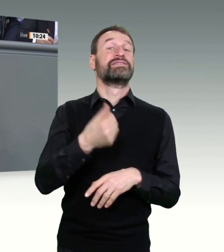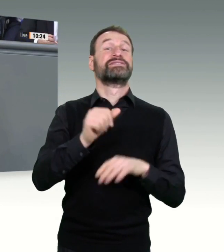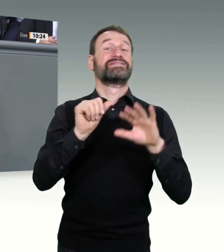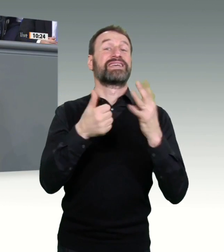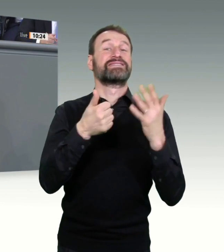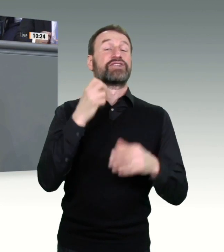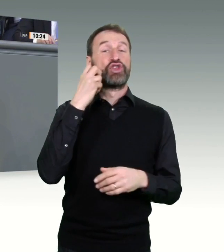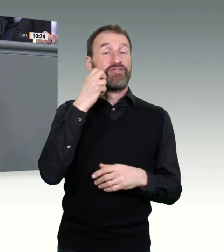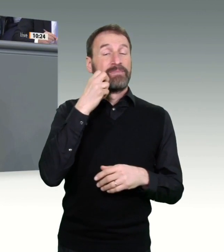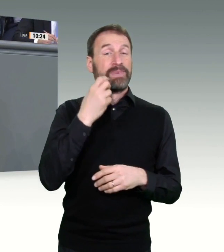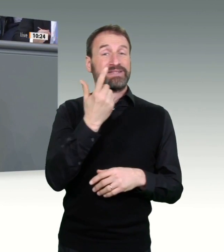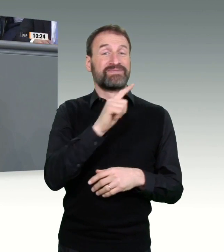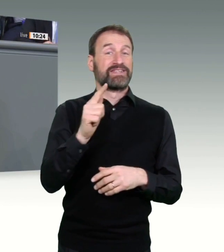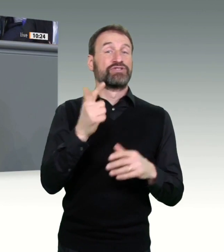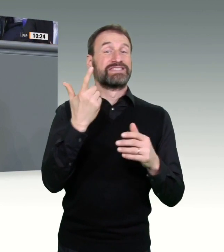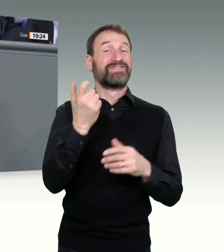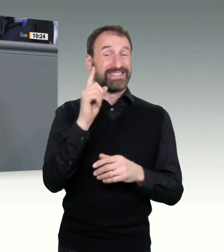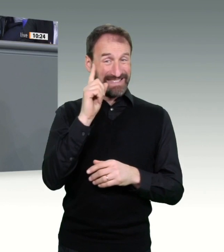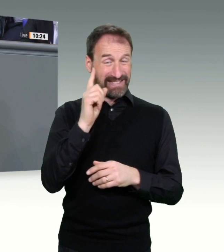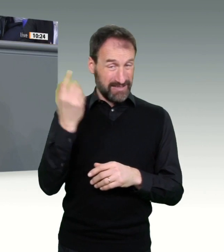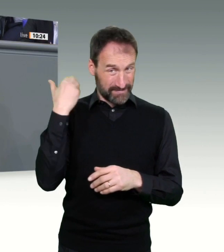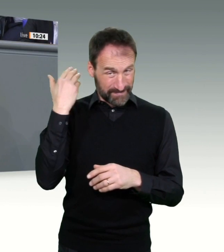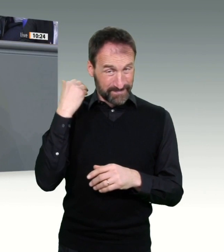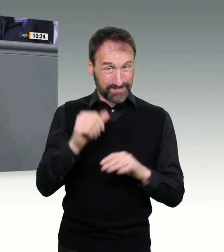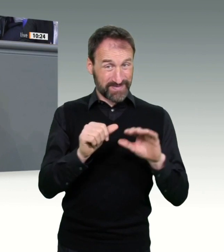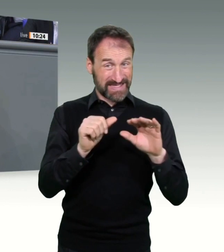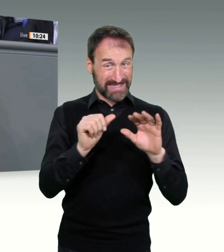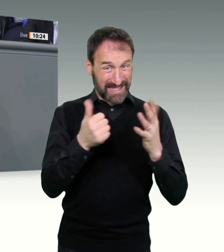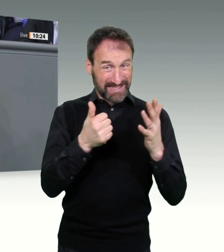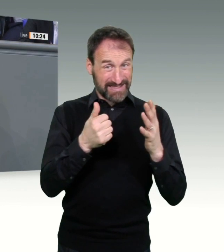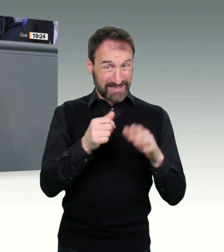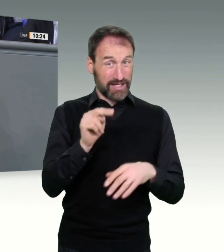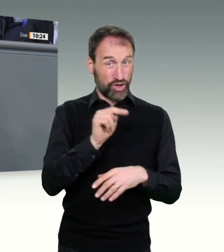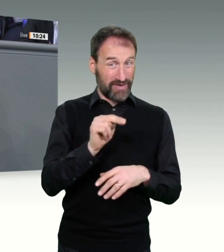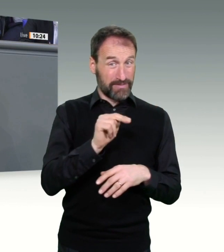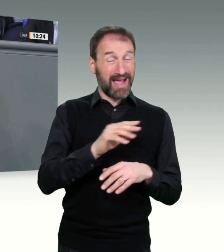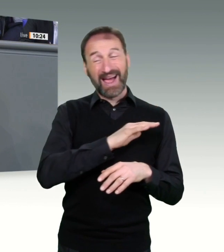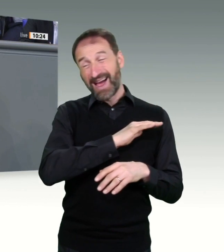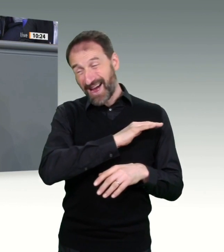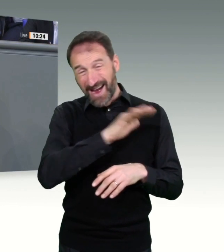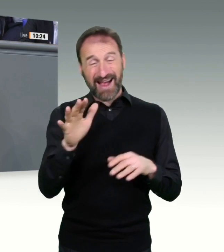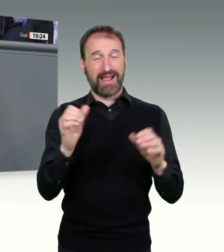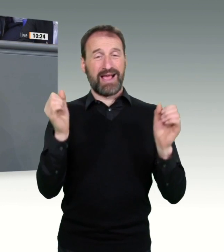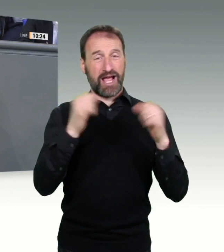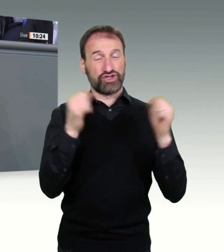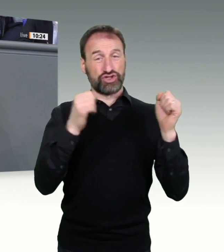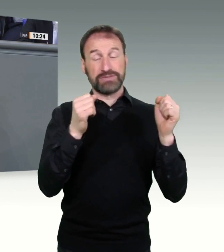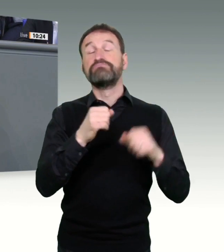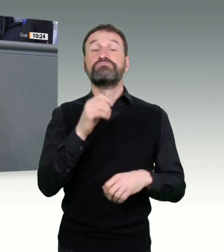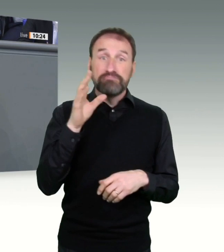16 zu 0 zu 0 einschließlich Schleswig-Holstein, einschließlich Rheinland-Pfalz,